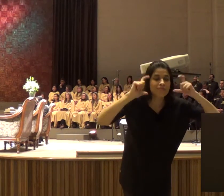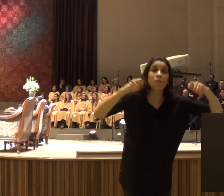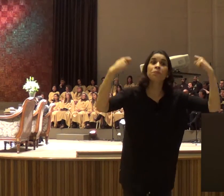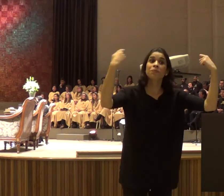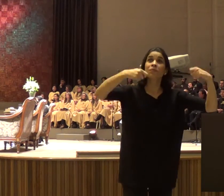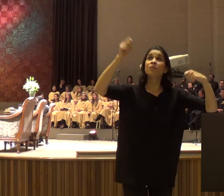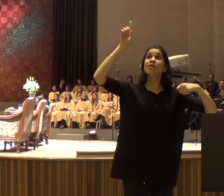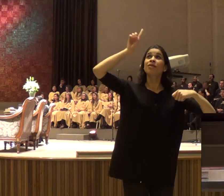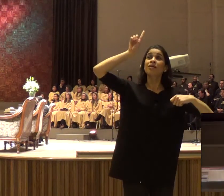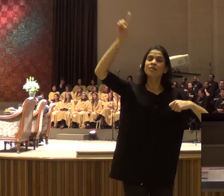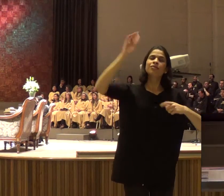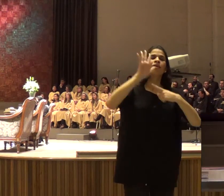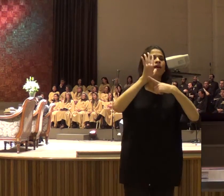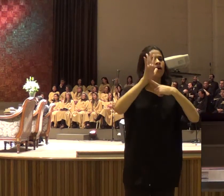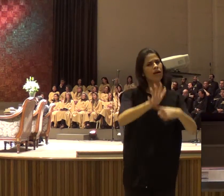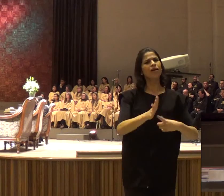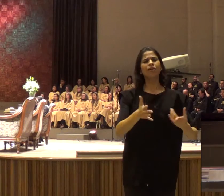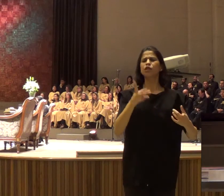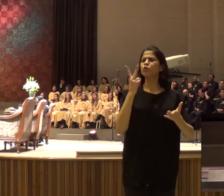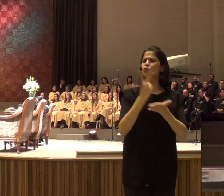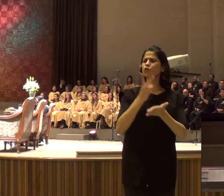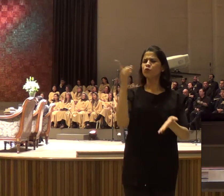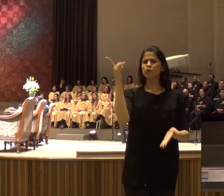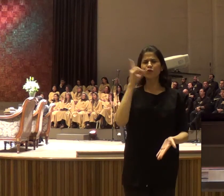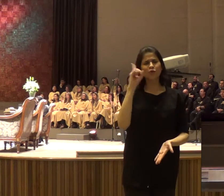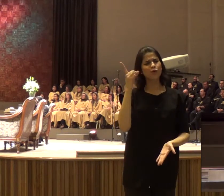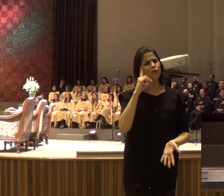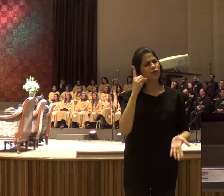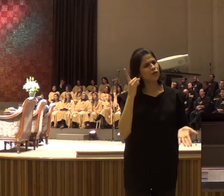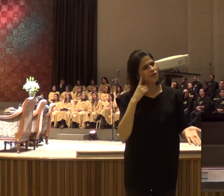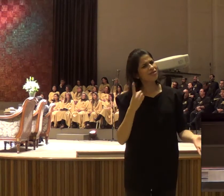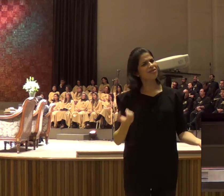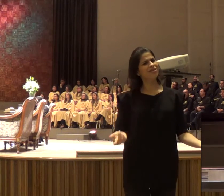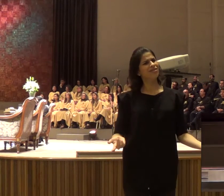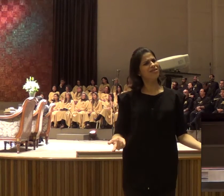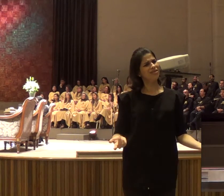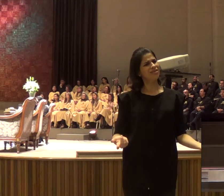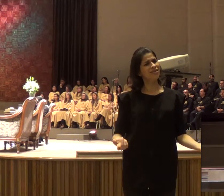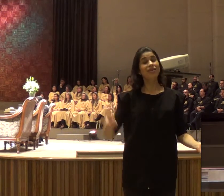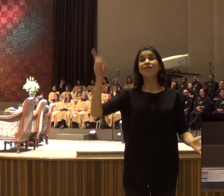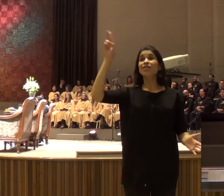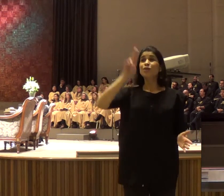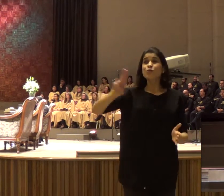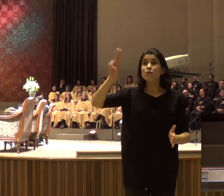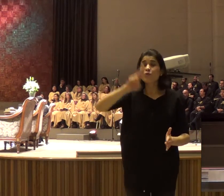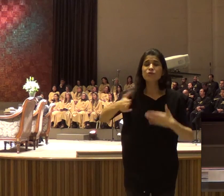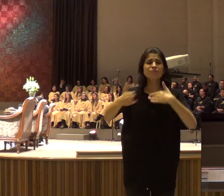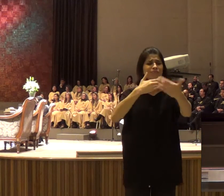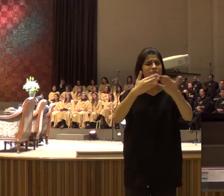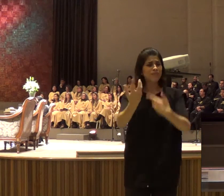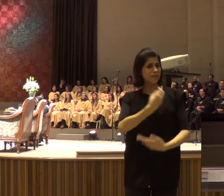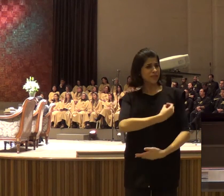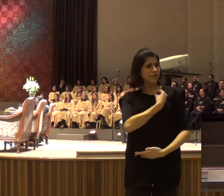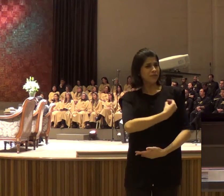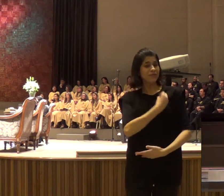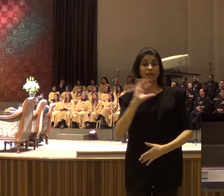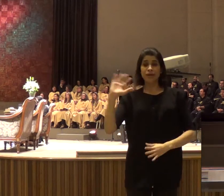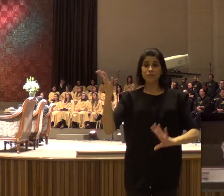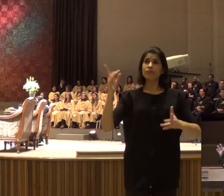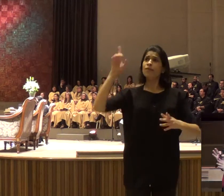porque Deus está falando, Ele fala também, através das circunstâncias, e às vezes a gente tem que parar,